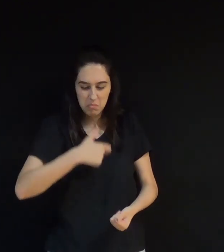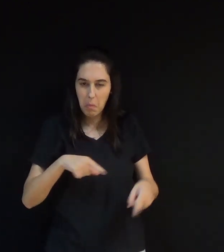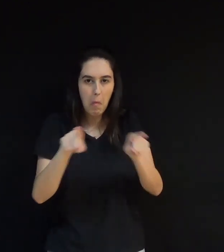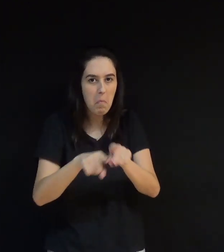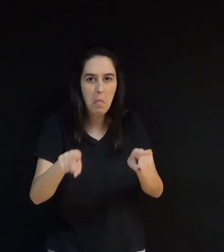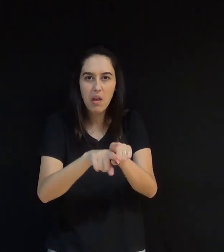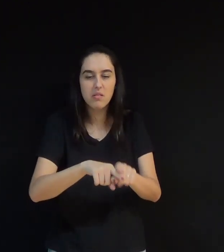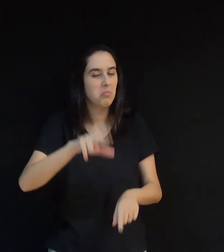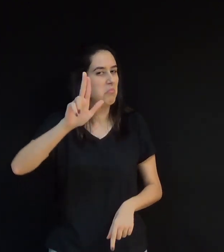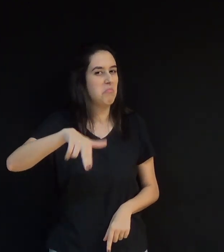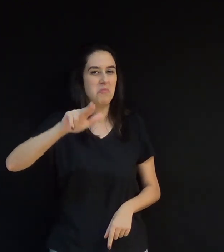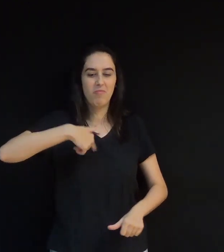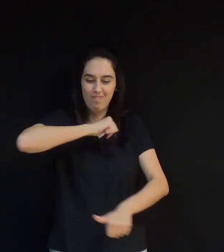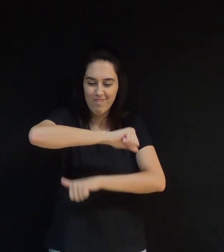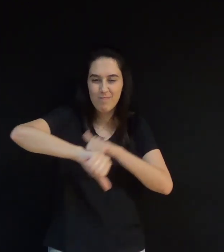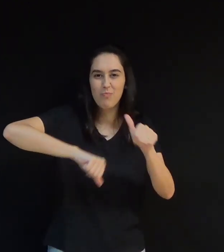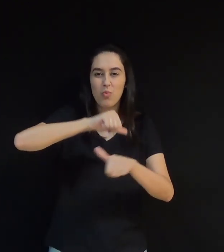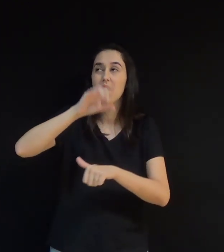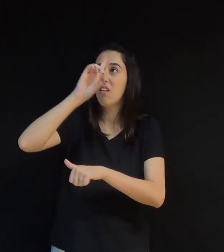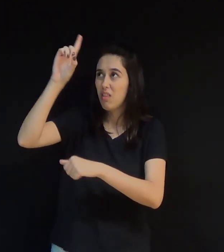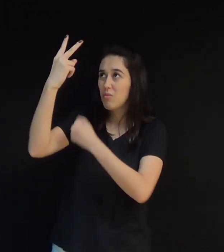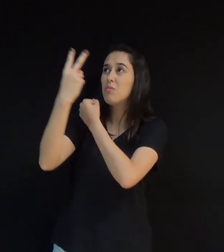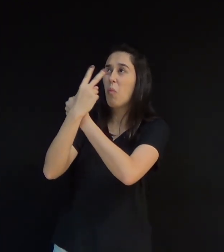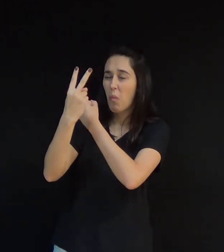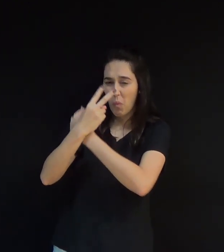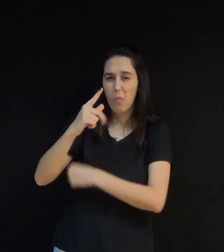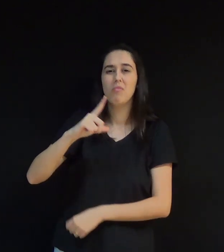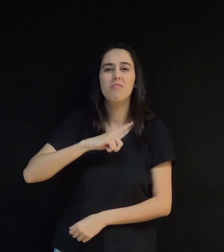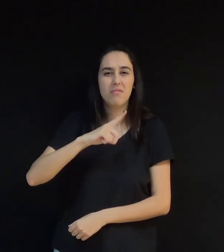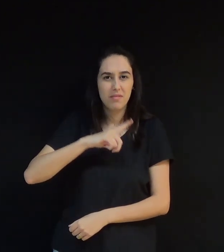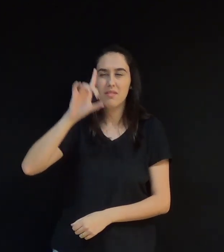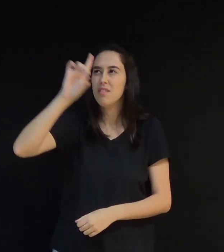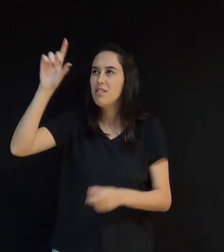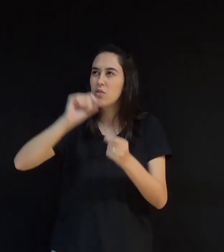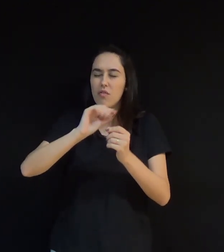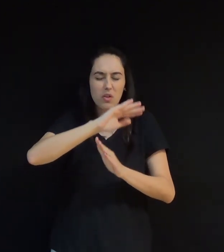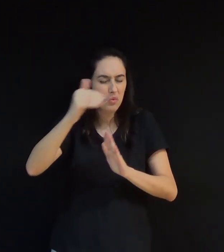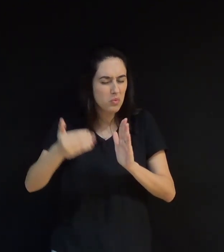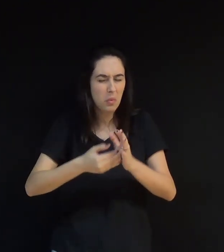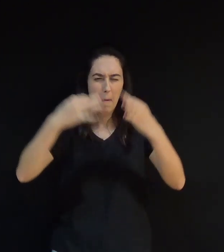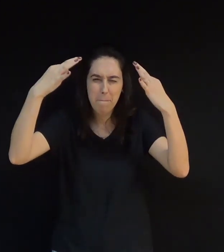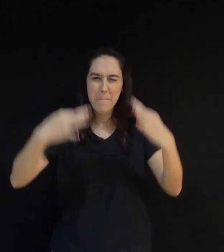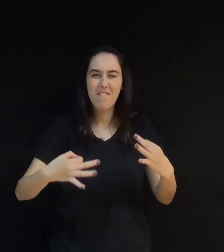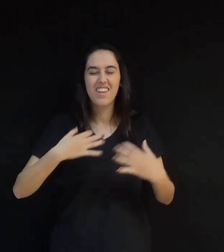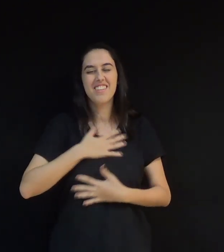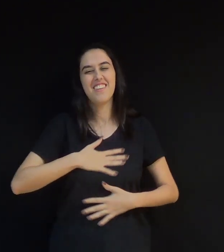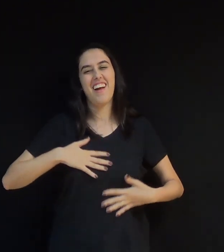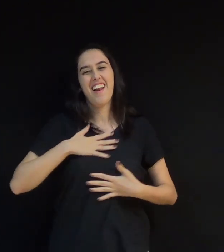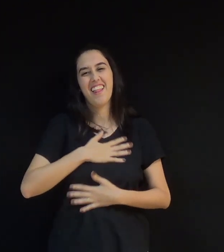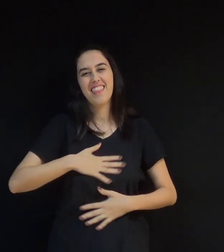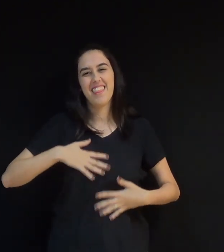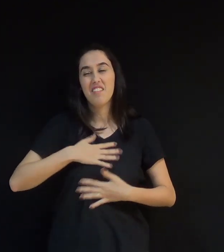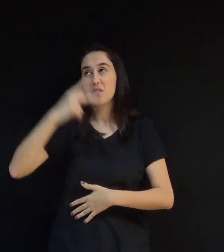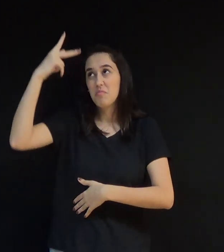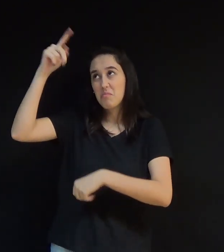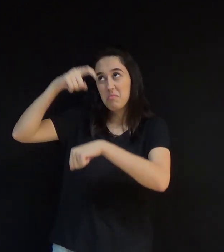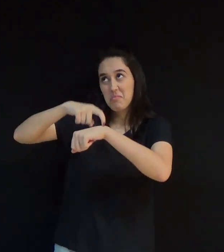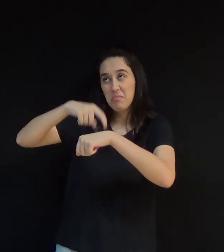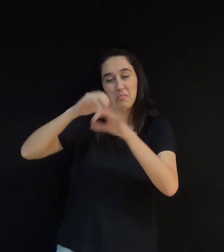Aprendi que o sustento vem de Deus e que ele faz tudo da maneira perfeita e agradável. E é o seu tempo, conforme a sua